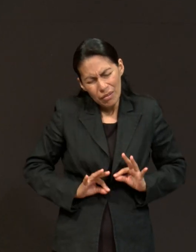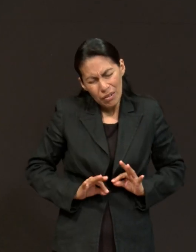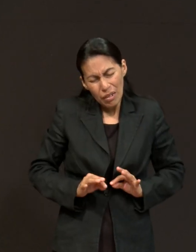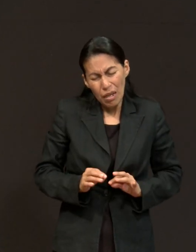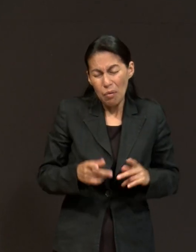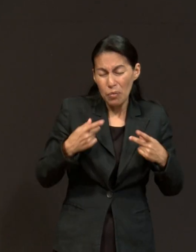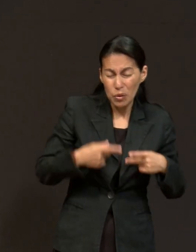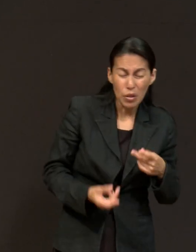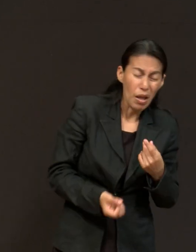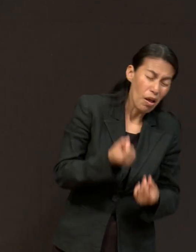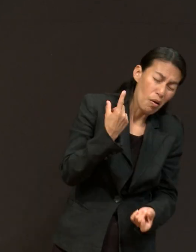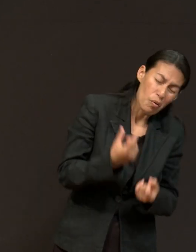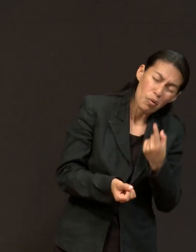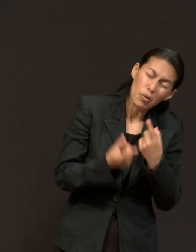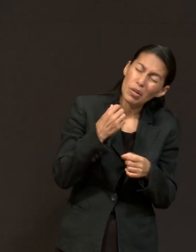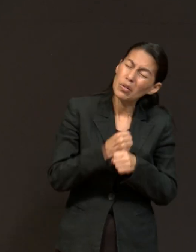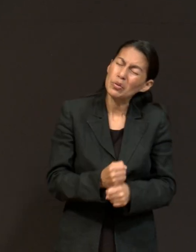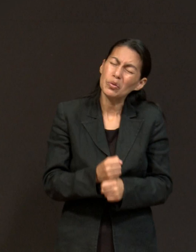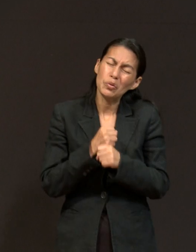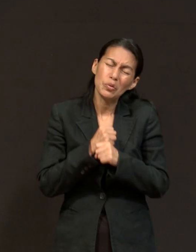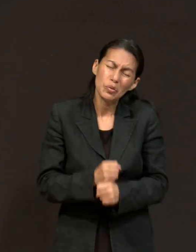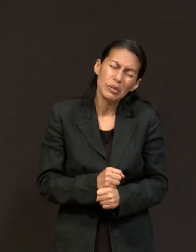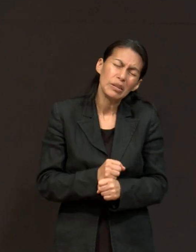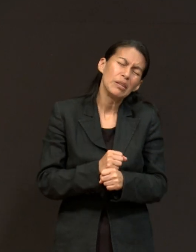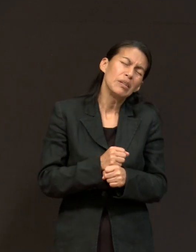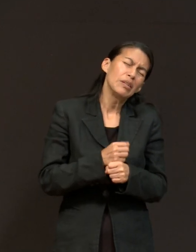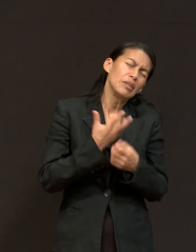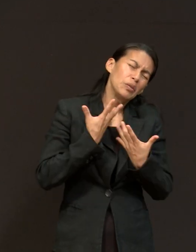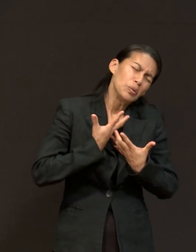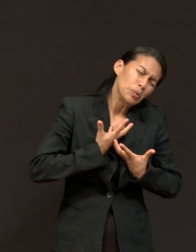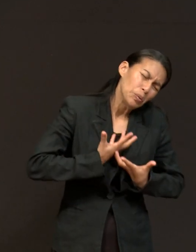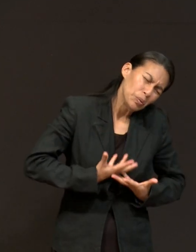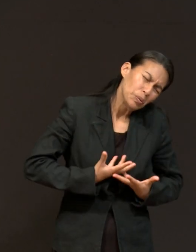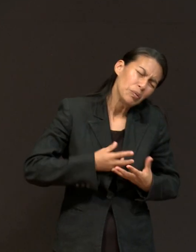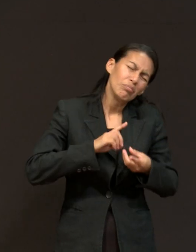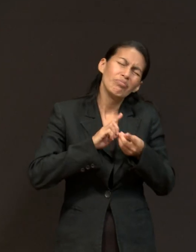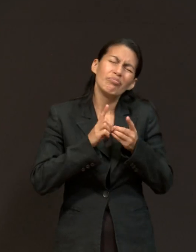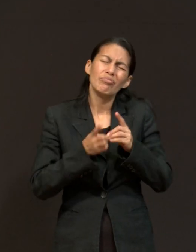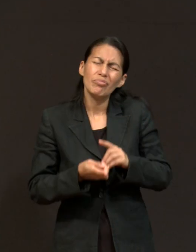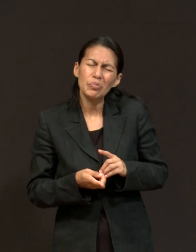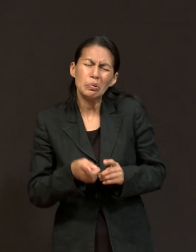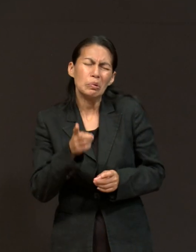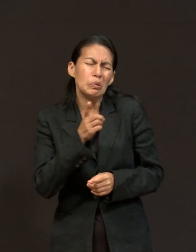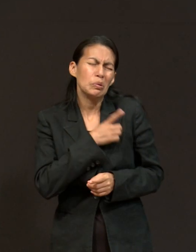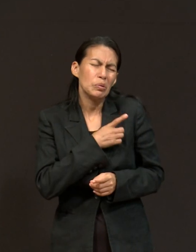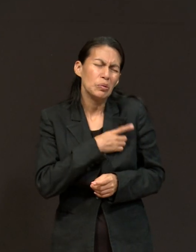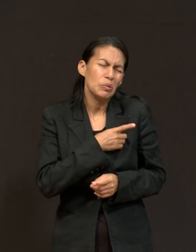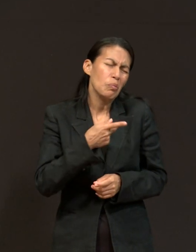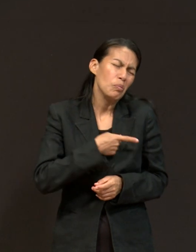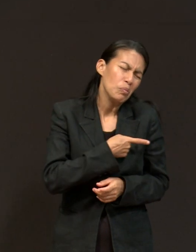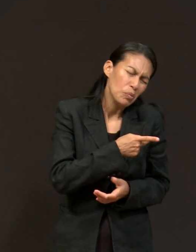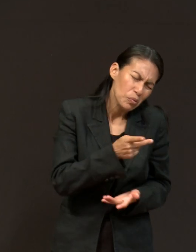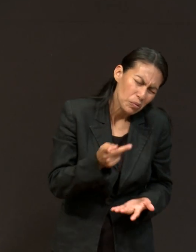sufren angustia, pesar, depresión, soledad, miseria,